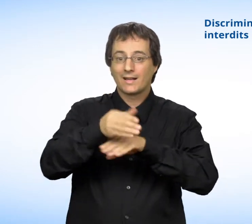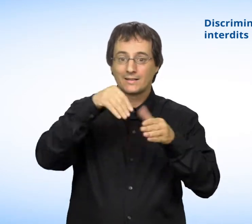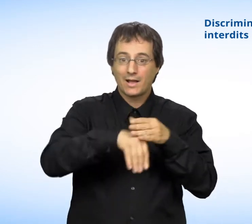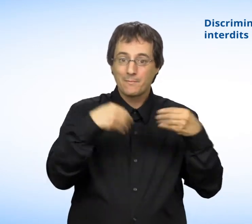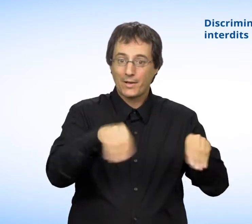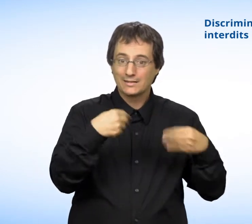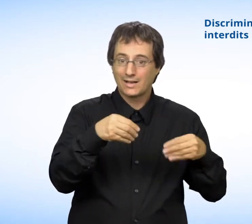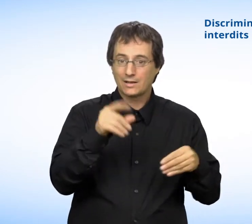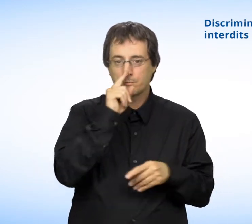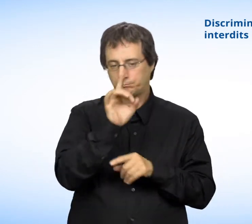de son chien d'assistance.